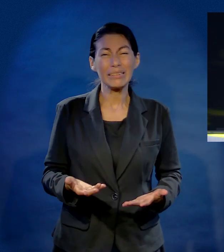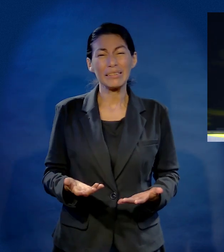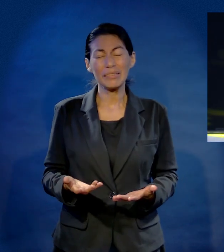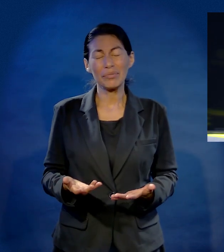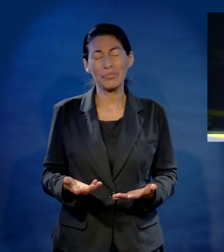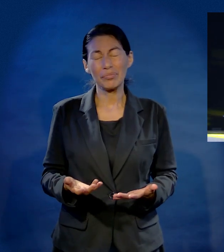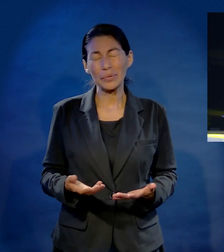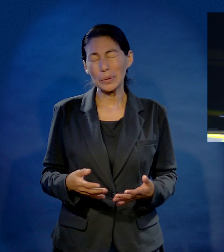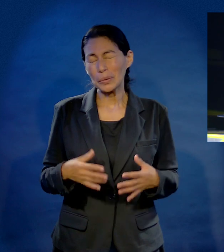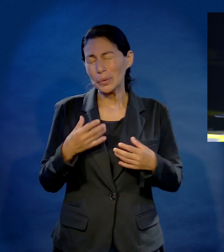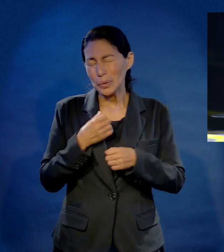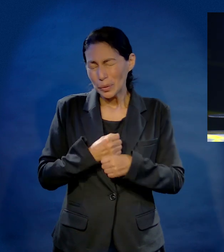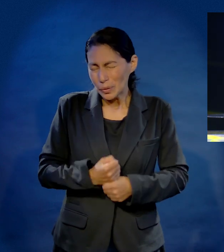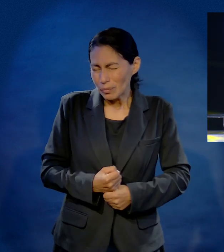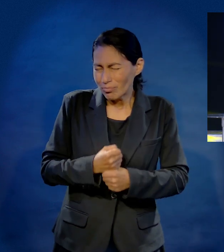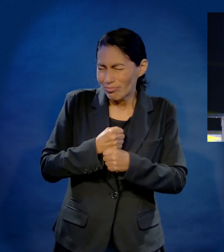Es un, es un terror.